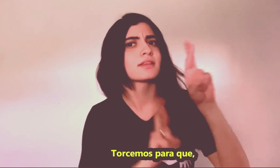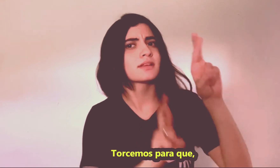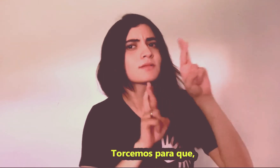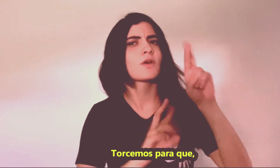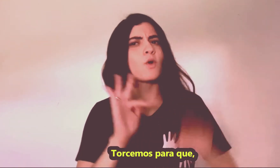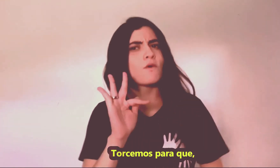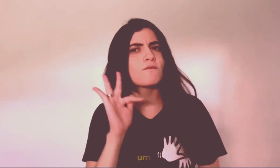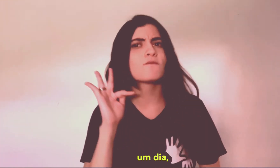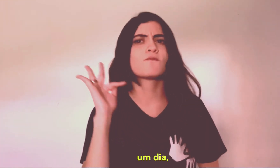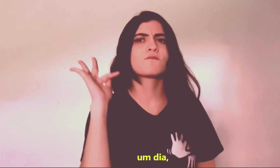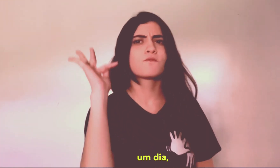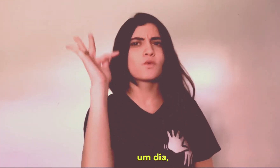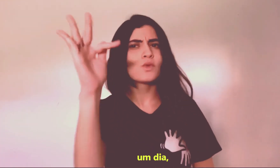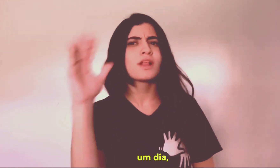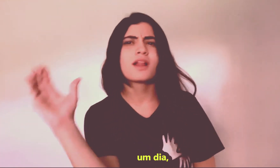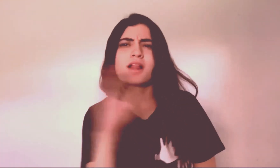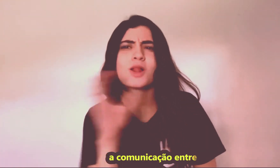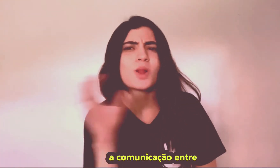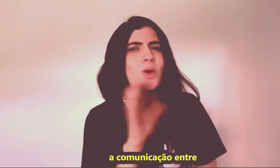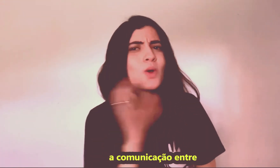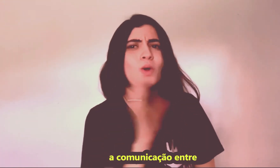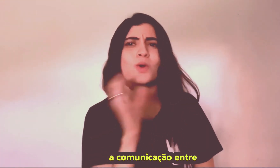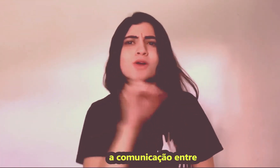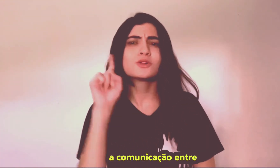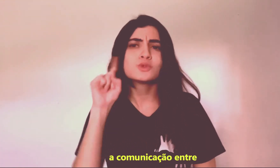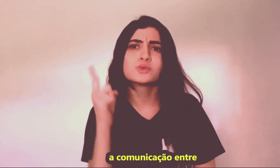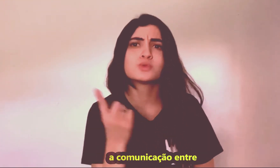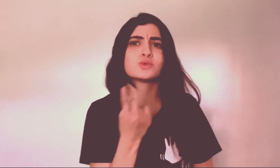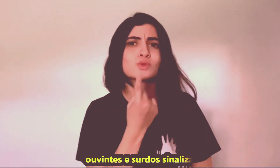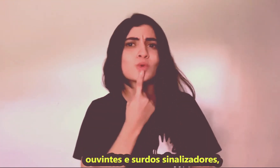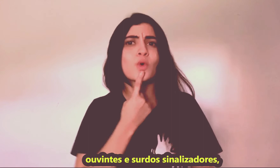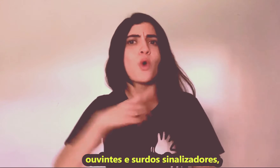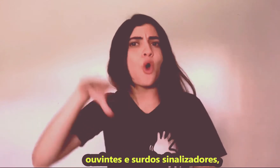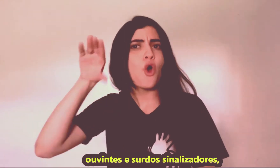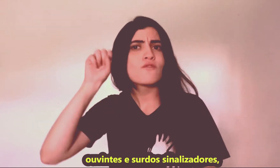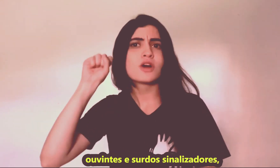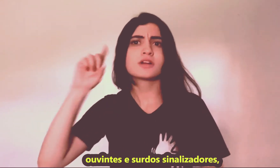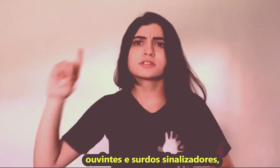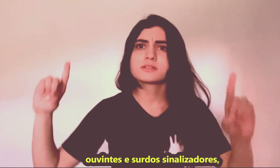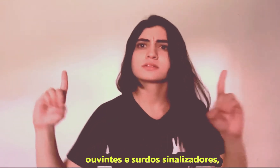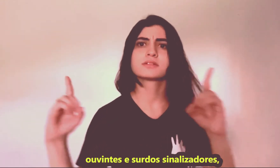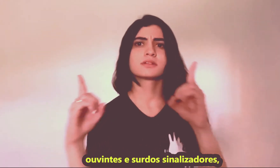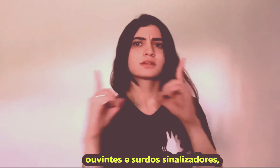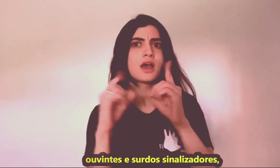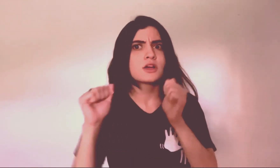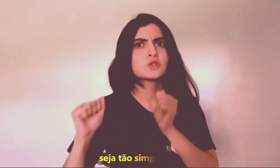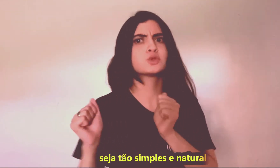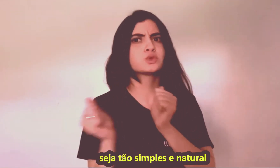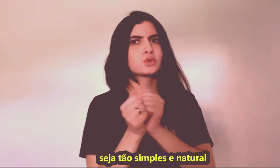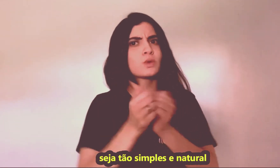para que, um dia, a comunicação entre ouvintes e surdos sinalizadores seja tão